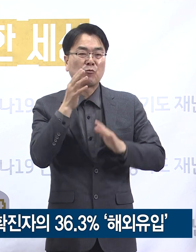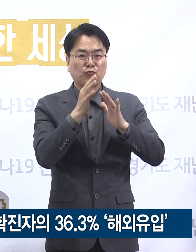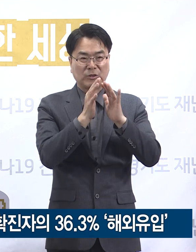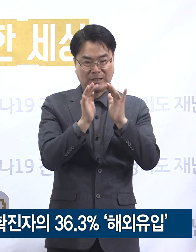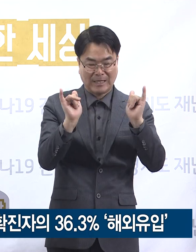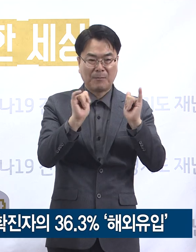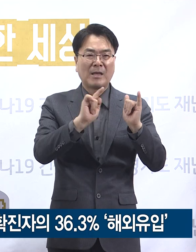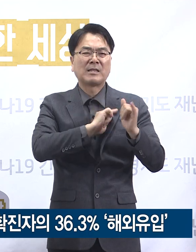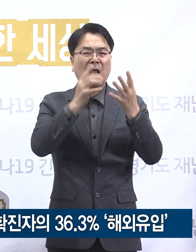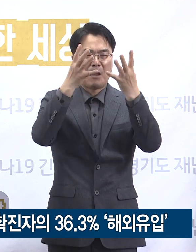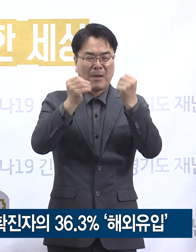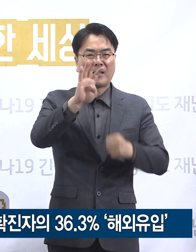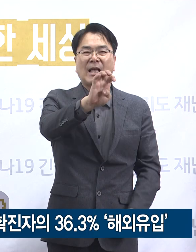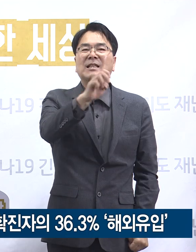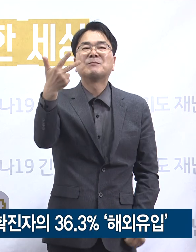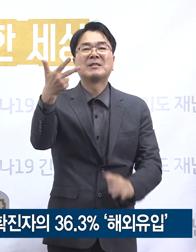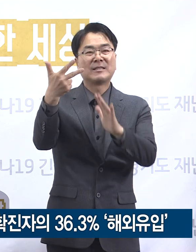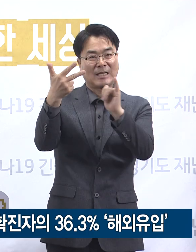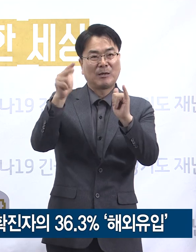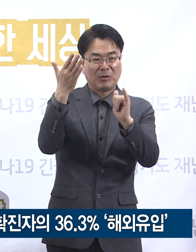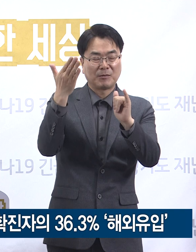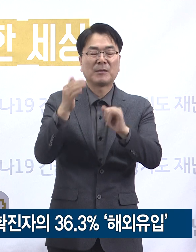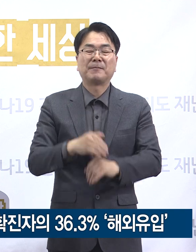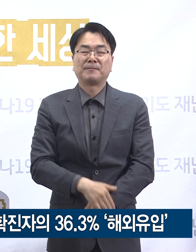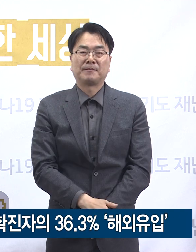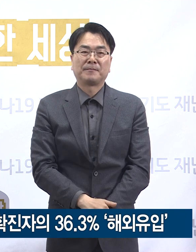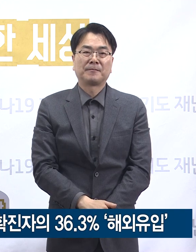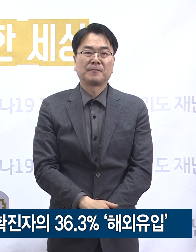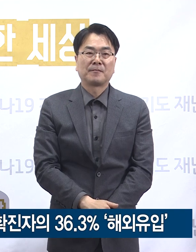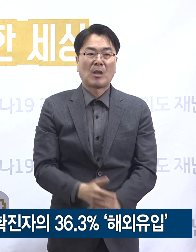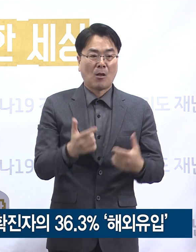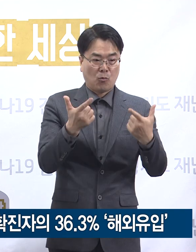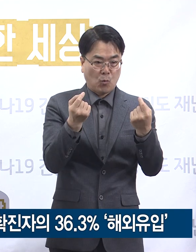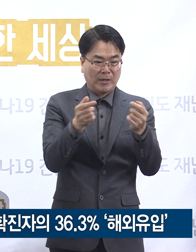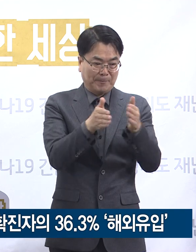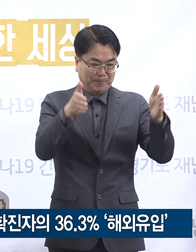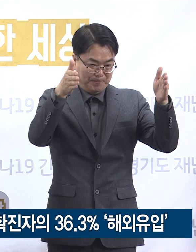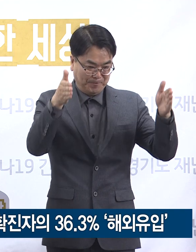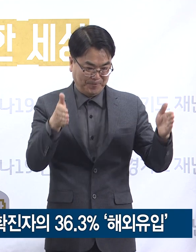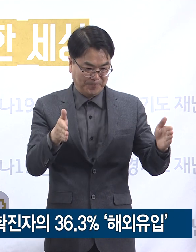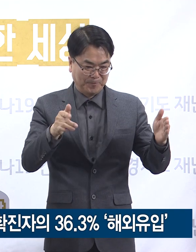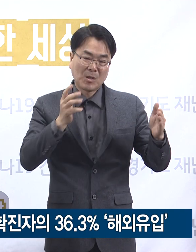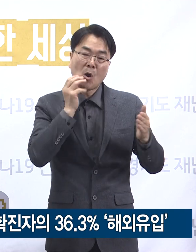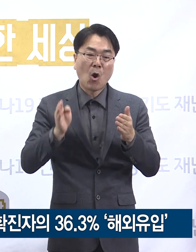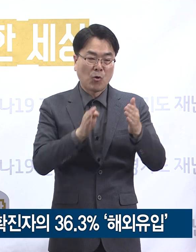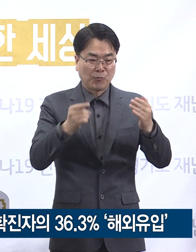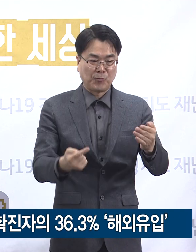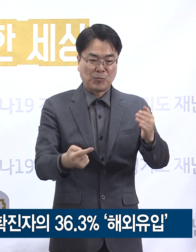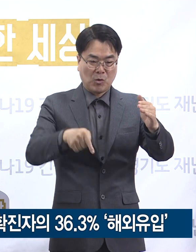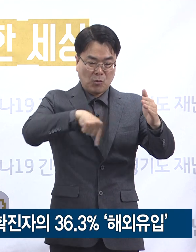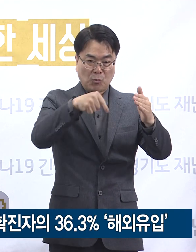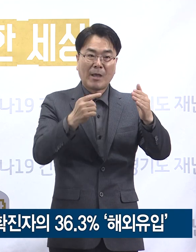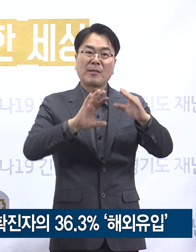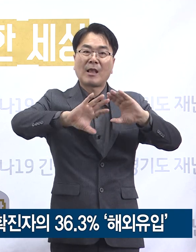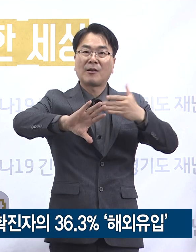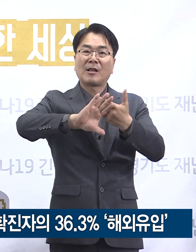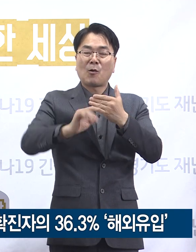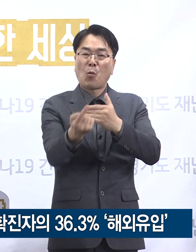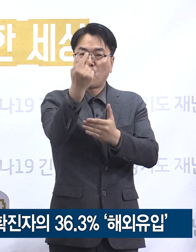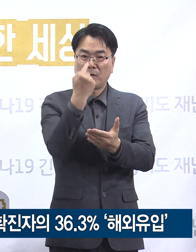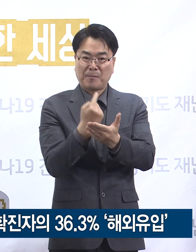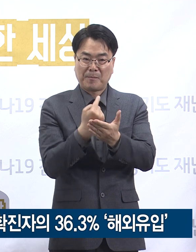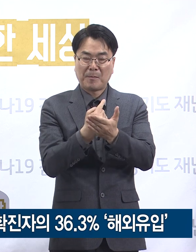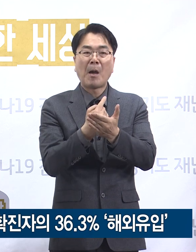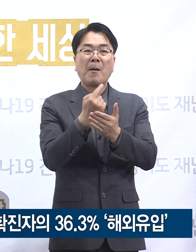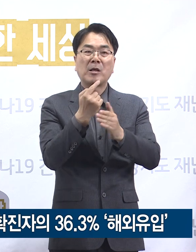%인 47명으로 가장 비율이 높습니다. 같은 기간 도내 해외 입국자는 총 18,784명으로